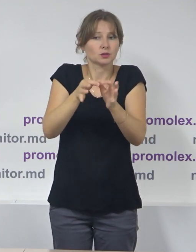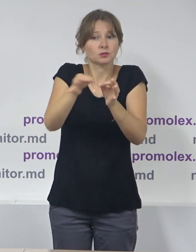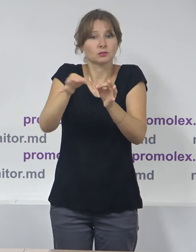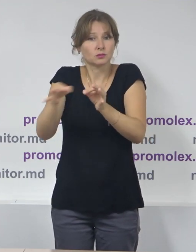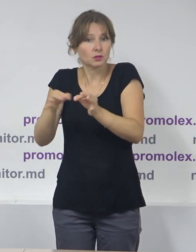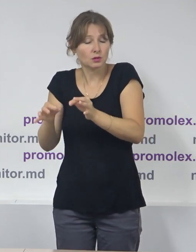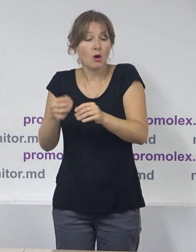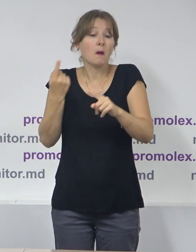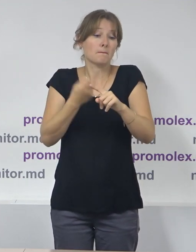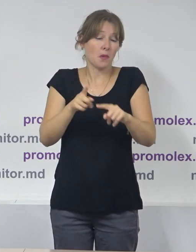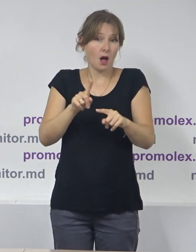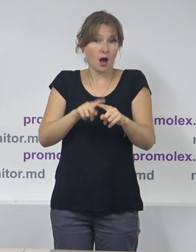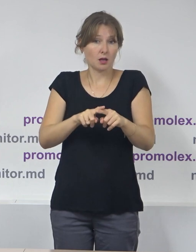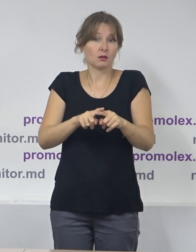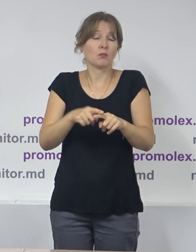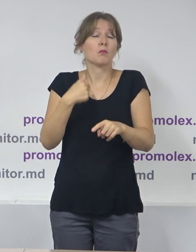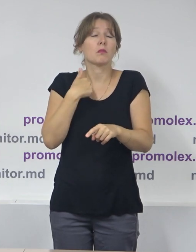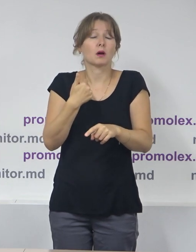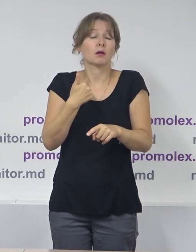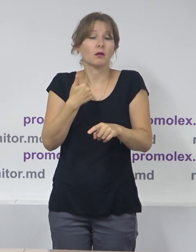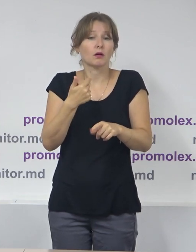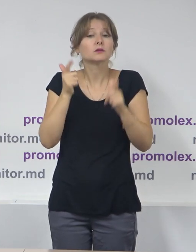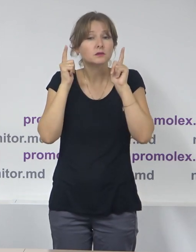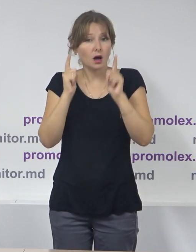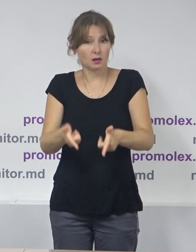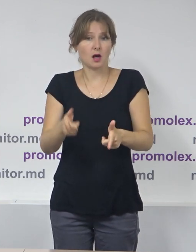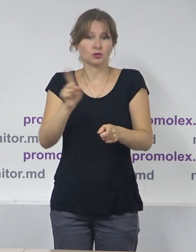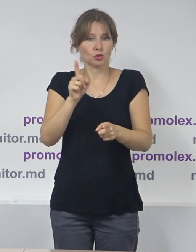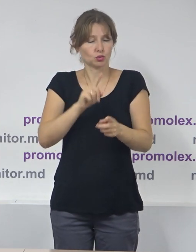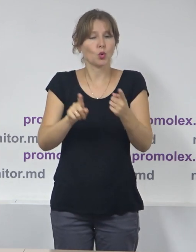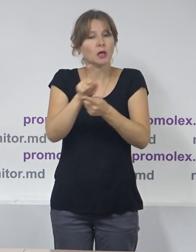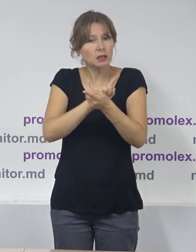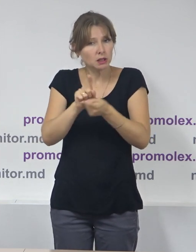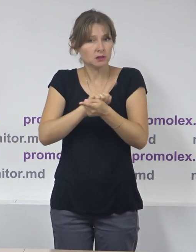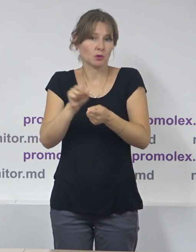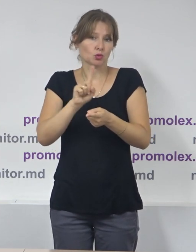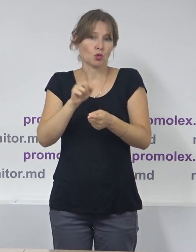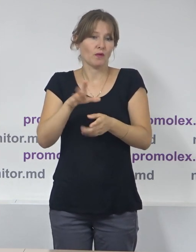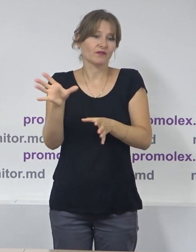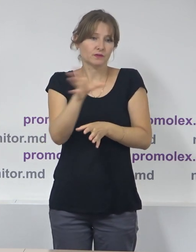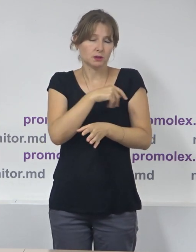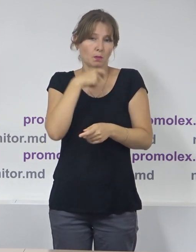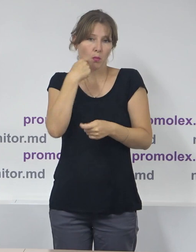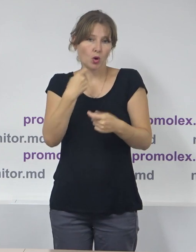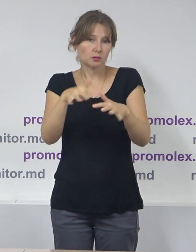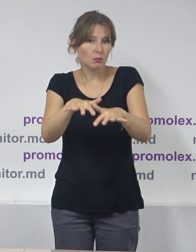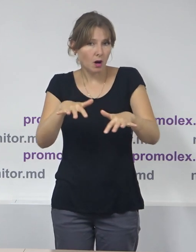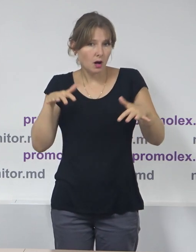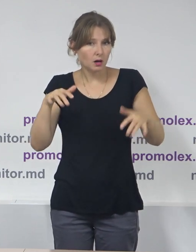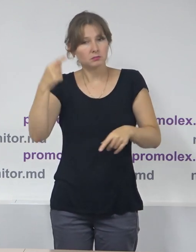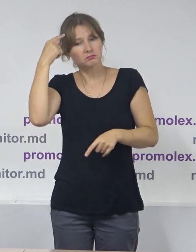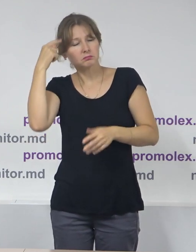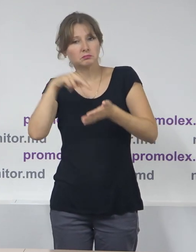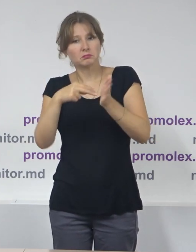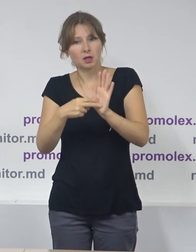de principiu salutăm această intervenție a deputaților, chiar dacă, spuneam, a intervenit sau a